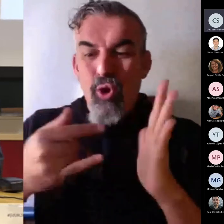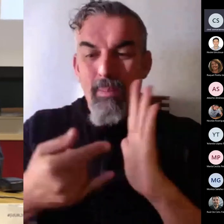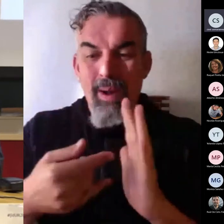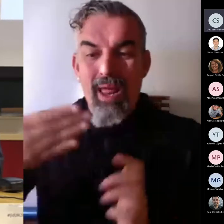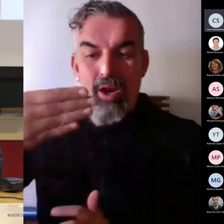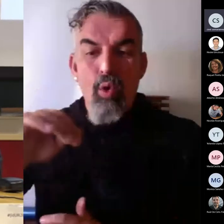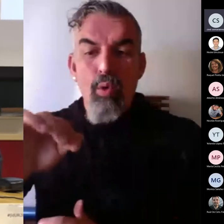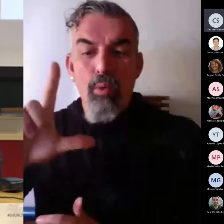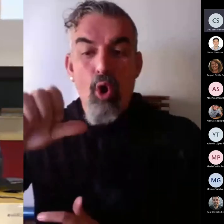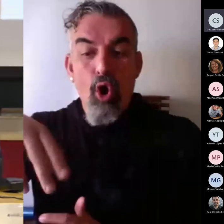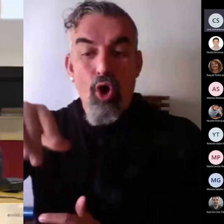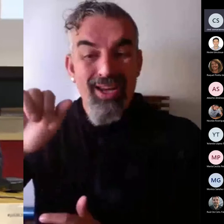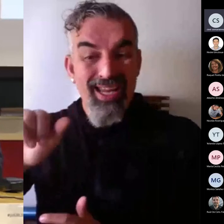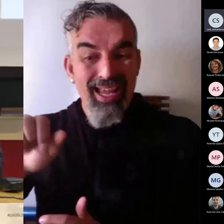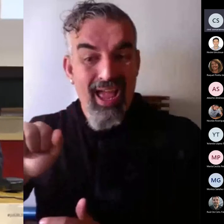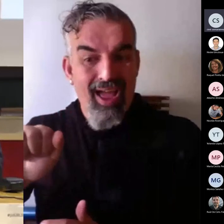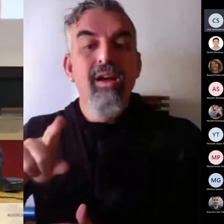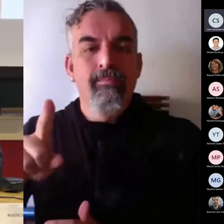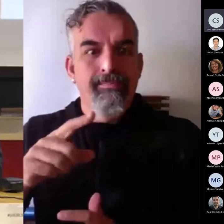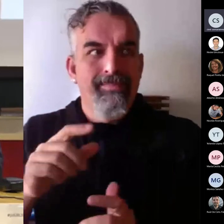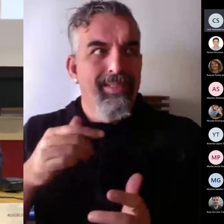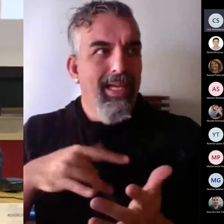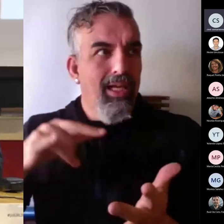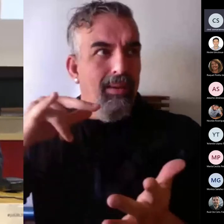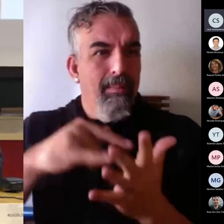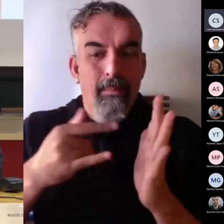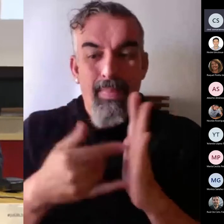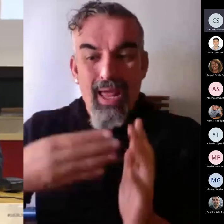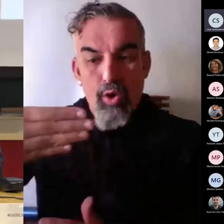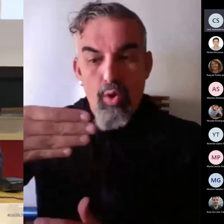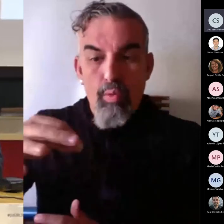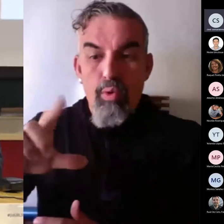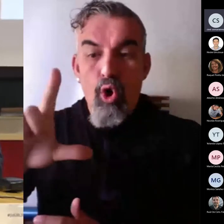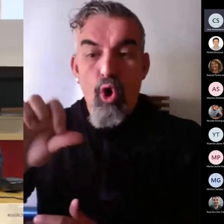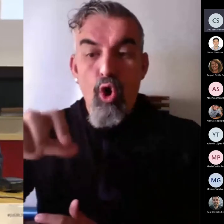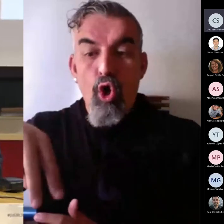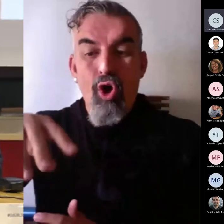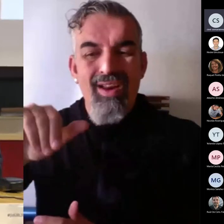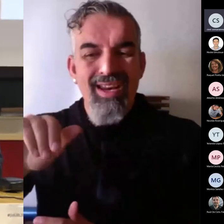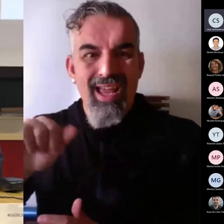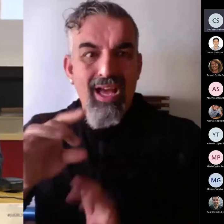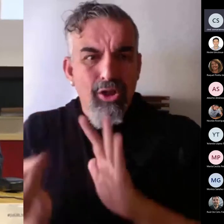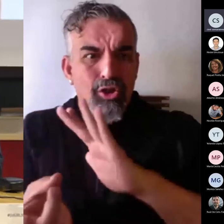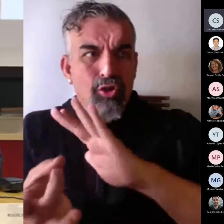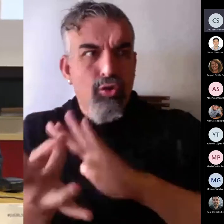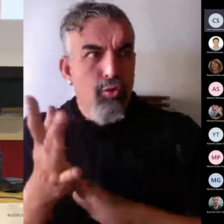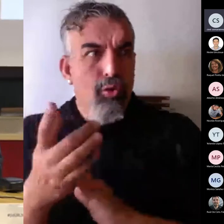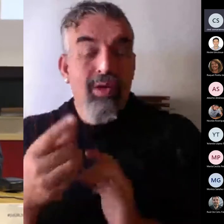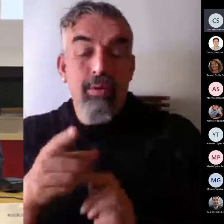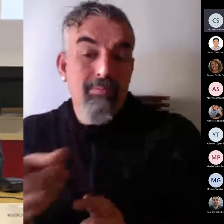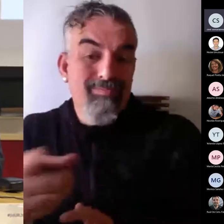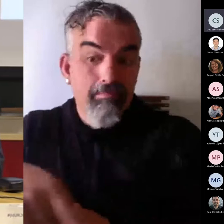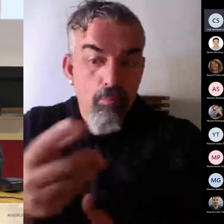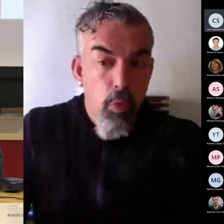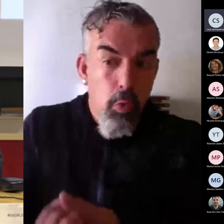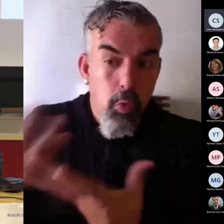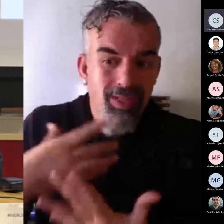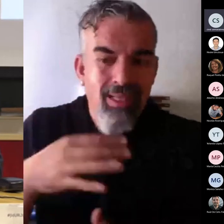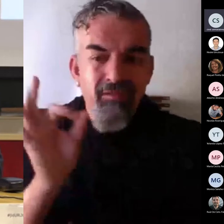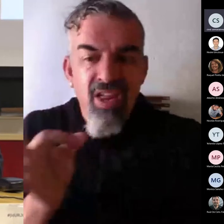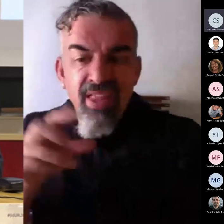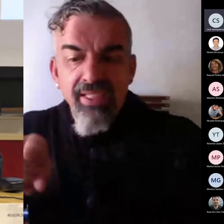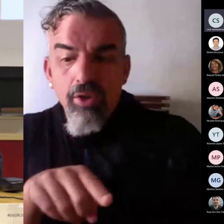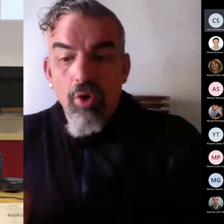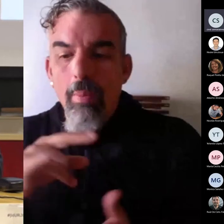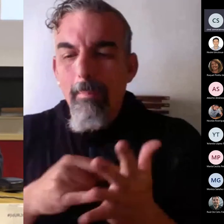el hecho de que apareciese o nos dijese, no nos creyésemos, que no era verdad, que Bolonia decía